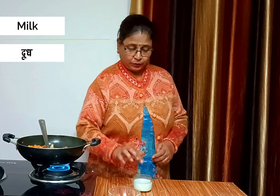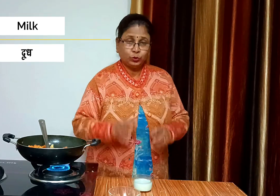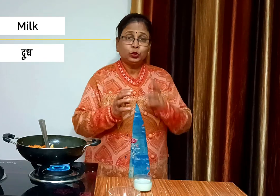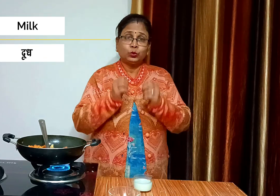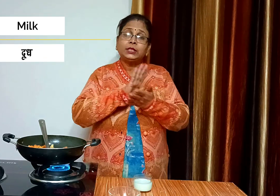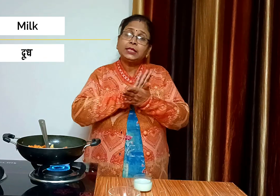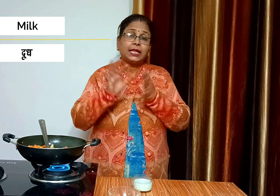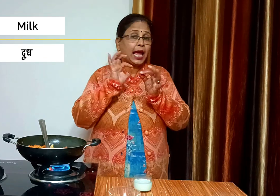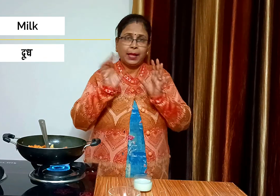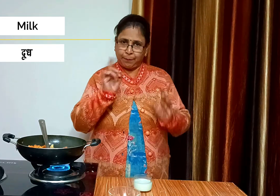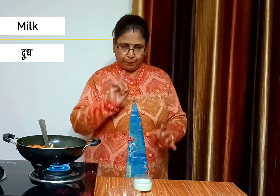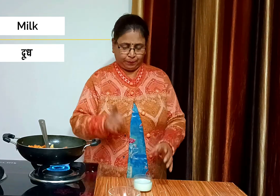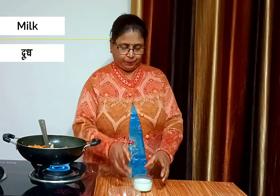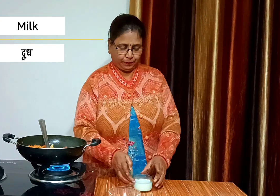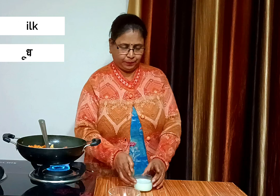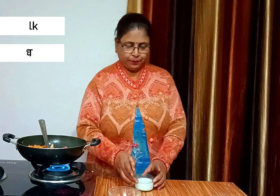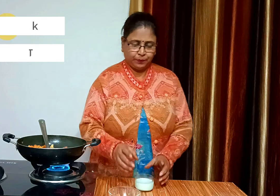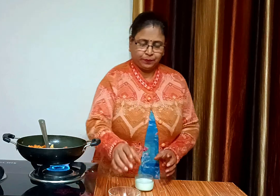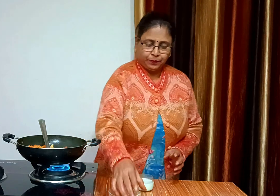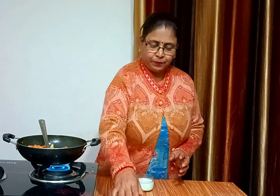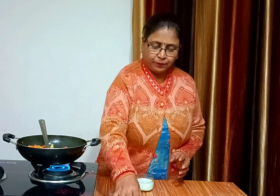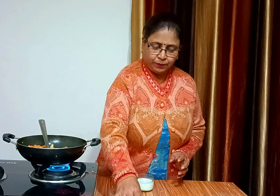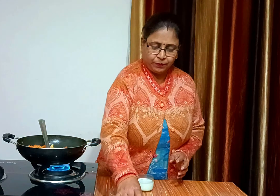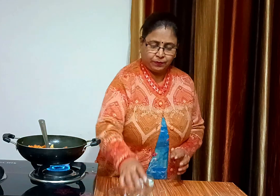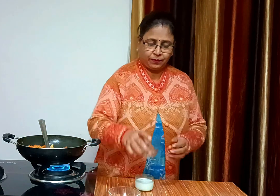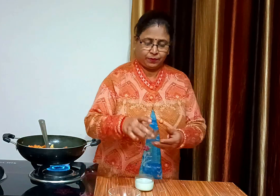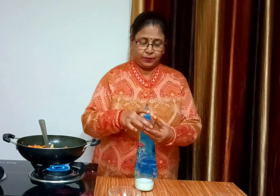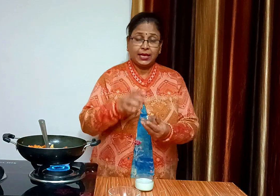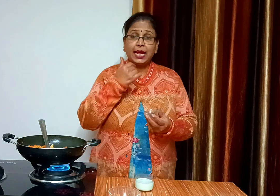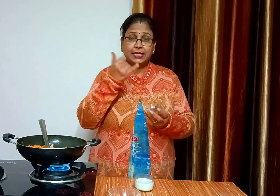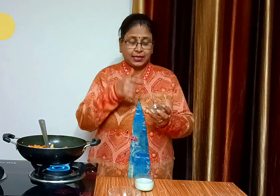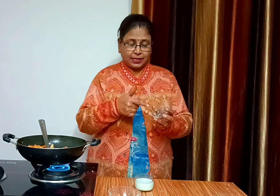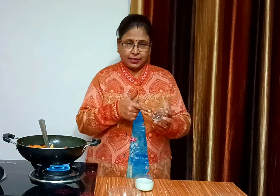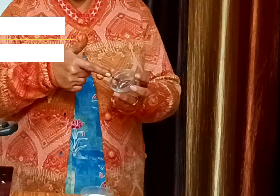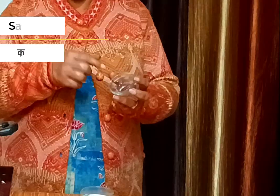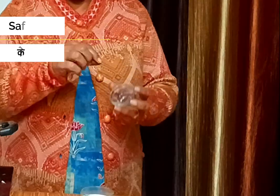दूद को रूम टेमपरिचर पर ही रखेंगे, अब इसमें 6-7 केसर के रेसे डालकर मिला लेंगे